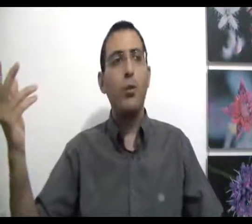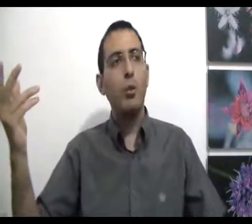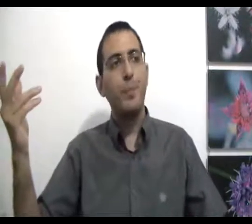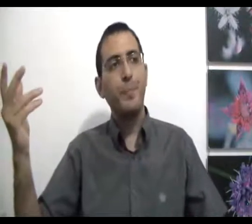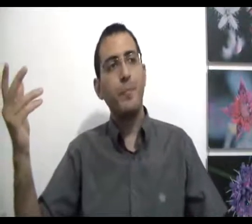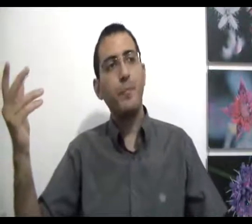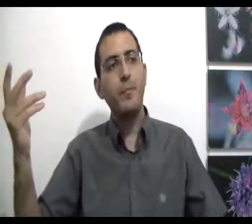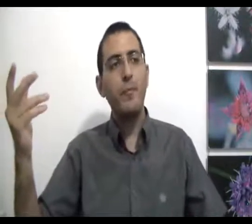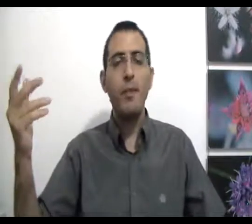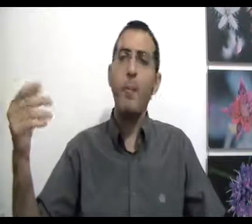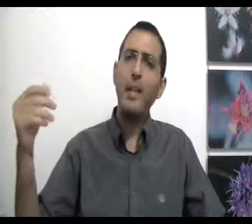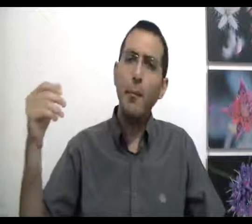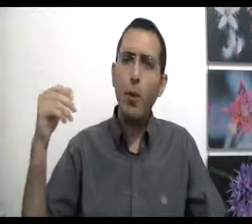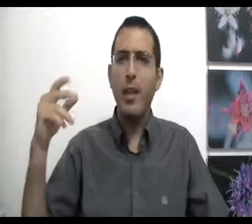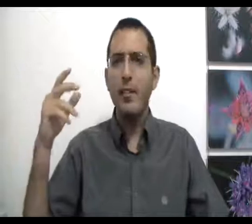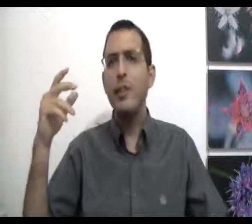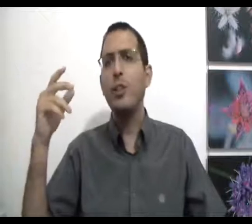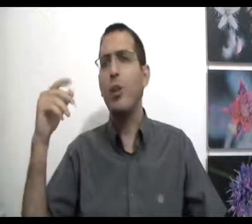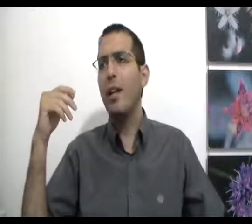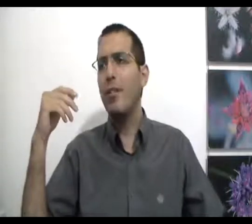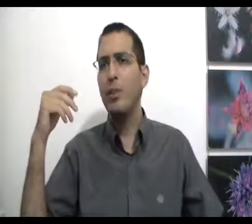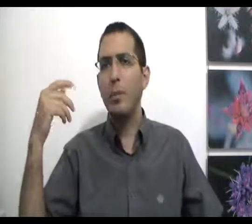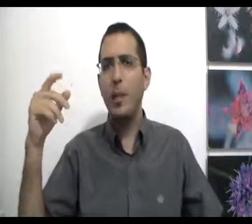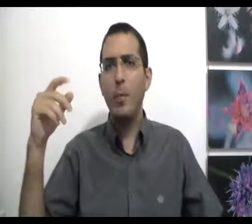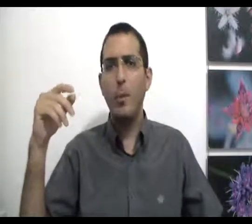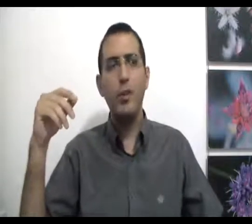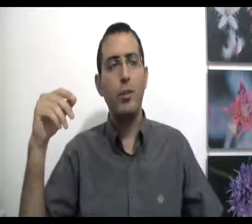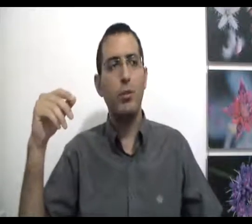אותו? אבל נכון אומר, אוקיי, הבנתי שכל האהבות שבעולם הן לא אמיתיות